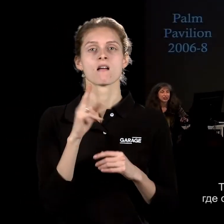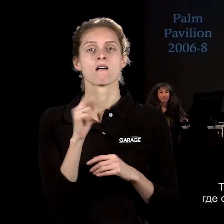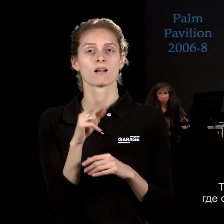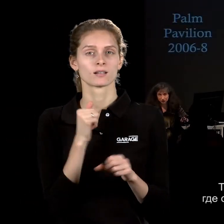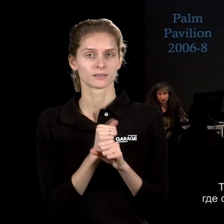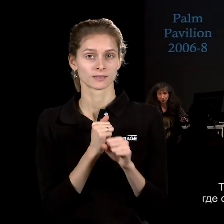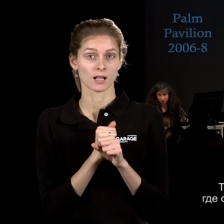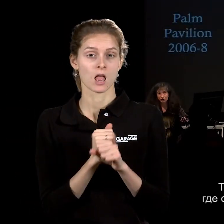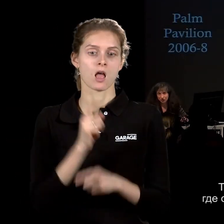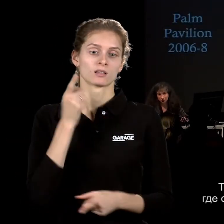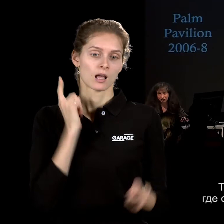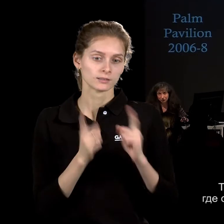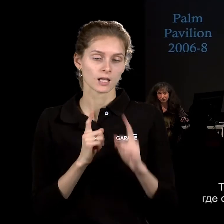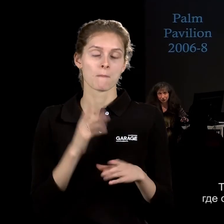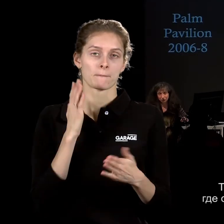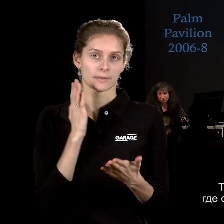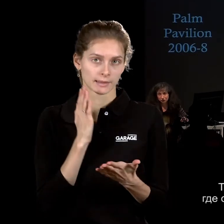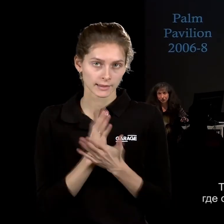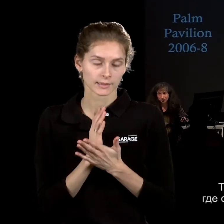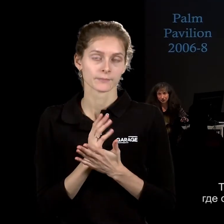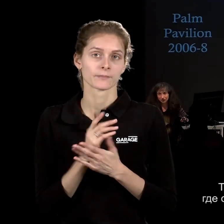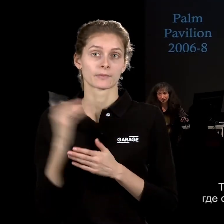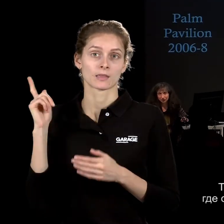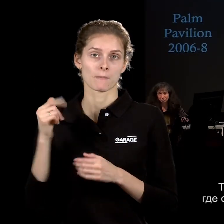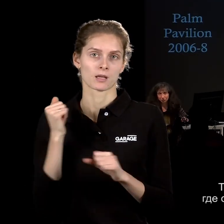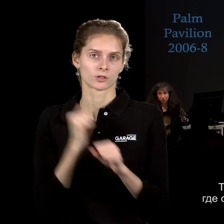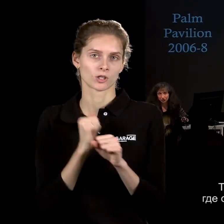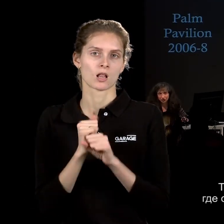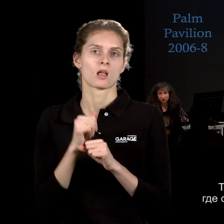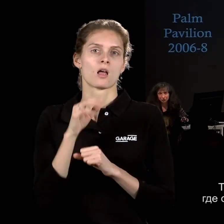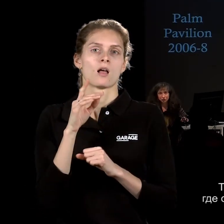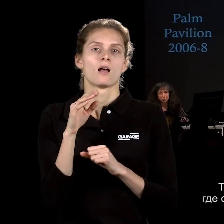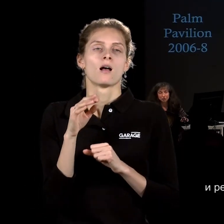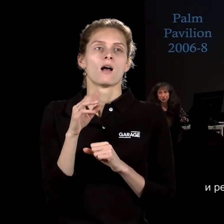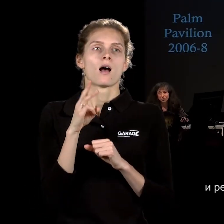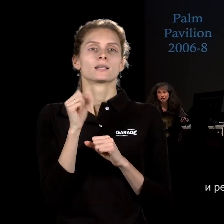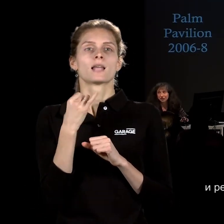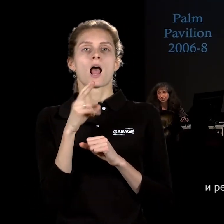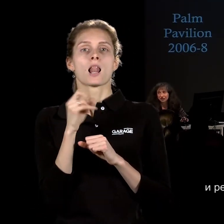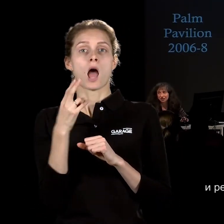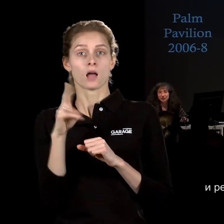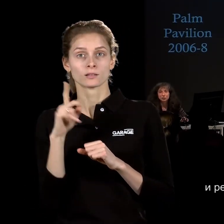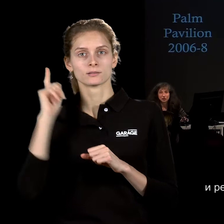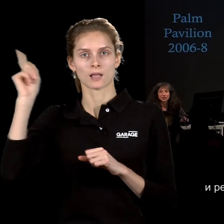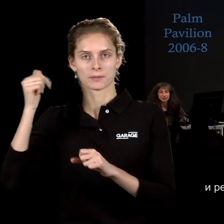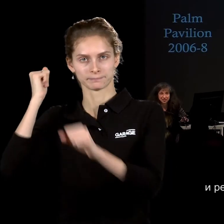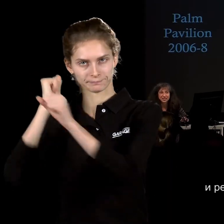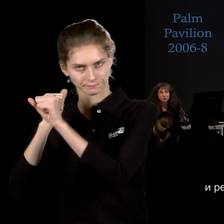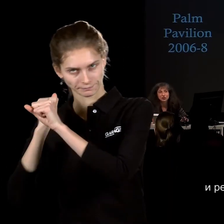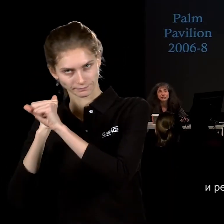делал на самом деле в тропической стране, в которой он живёт, в Таиланде, делал с помощью местных рабочих и приправлял из этой страны,